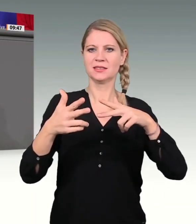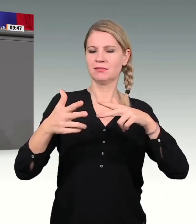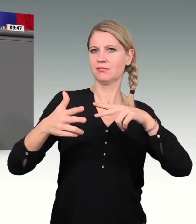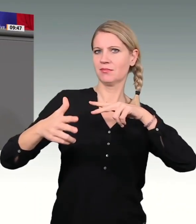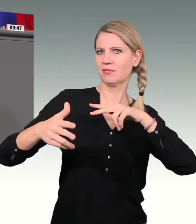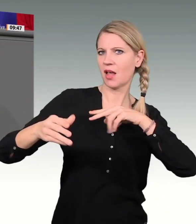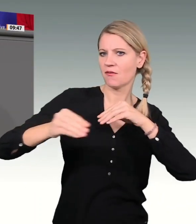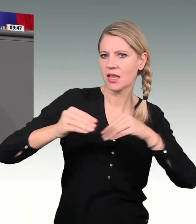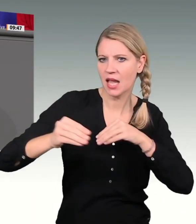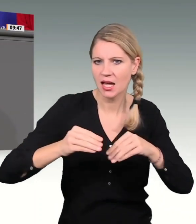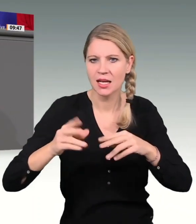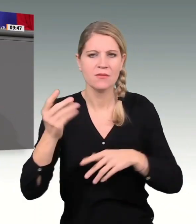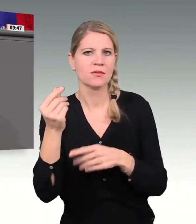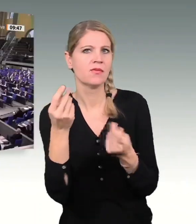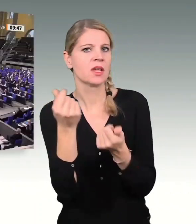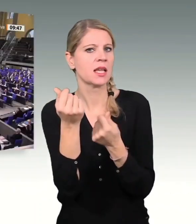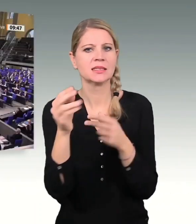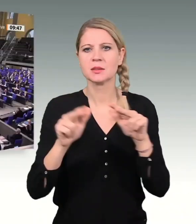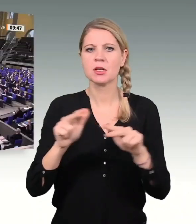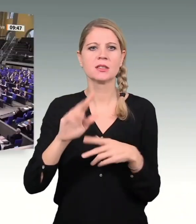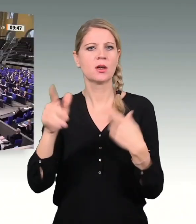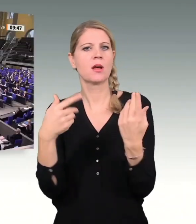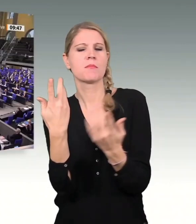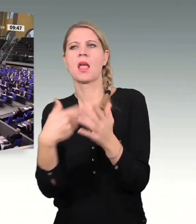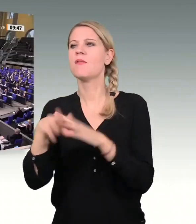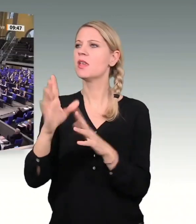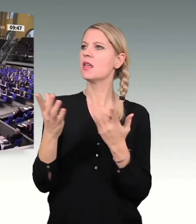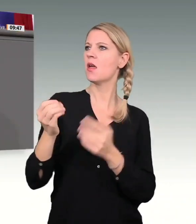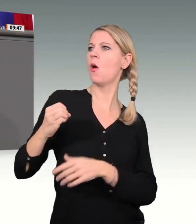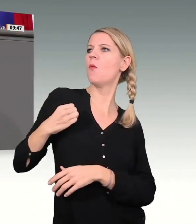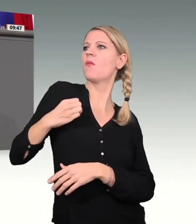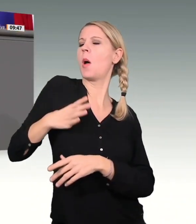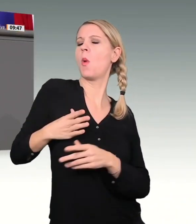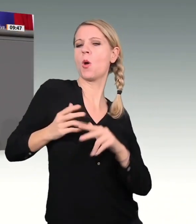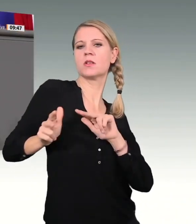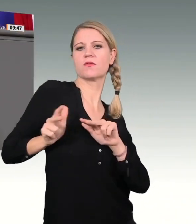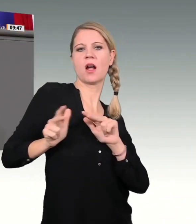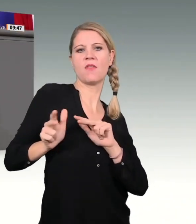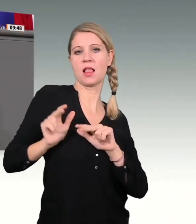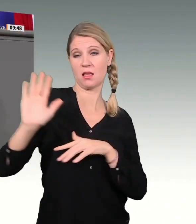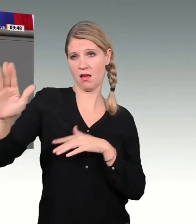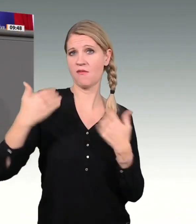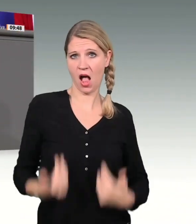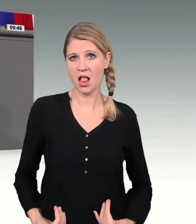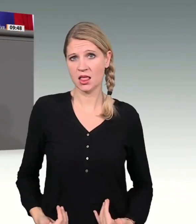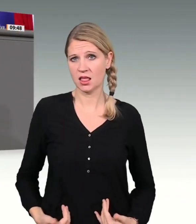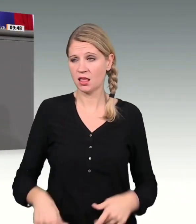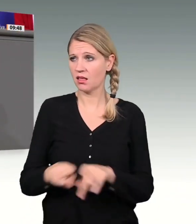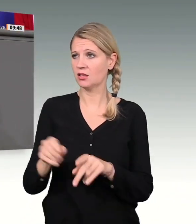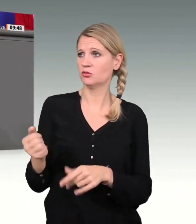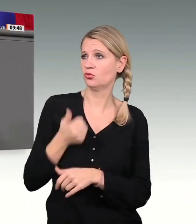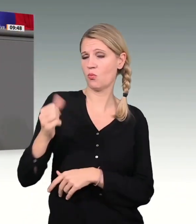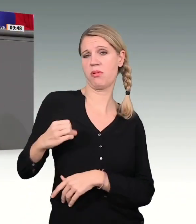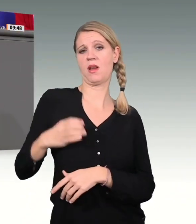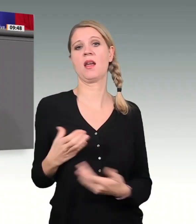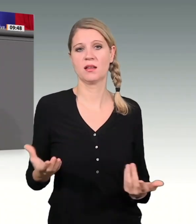Aufgabe verfehlt, meine Damen und Herren. Und ich fordere SPD und Grüne ganz deutlich auf,